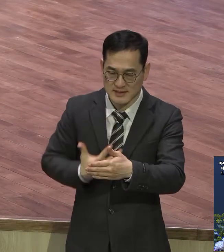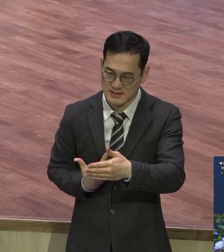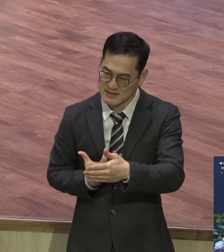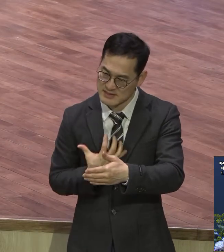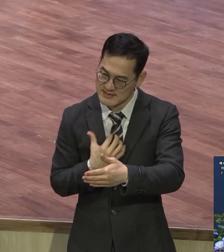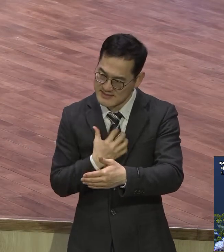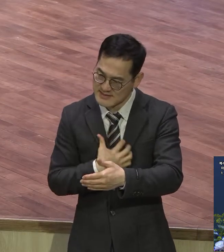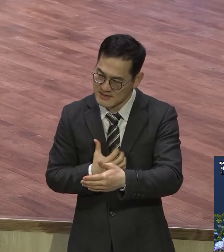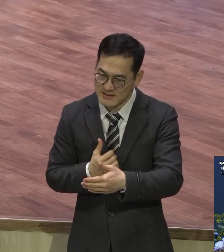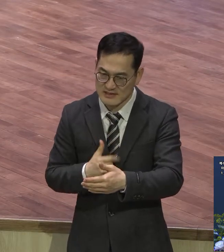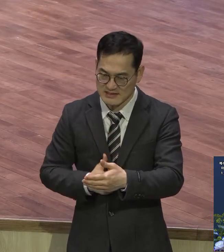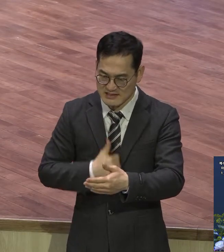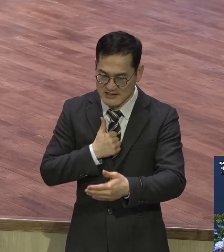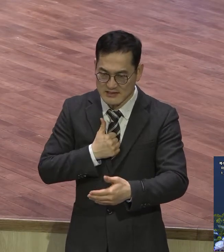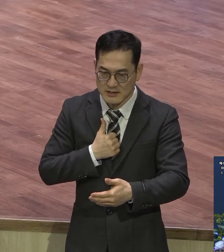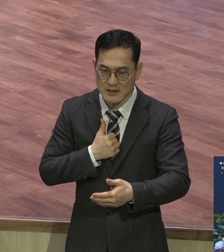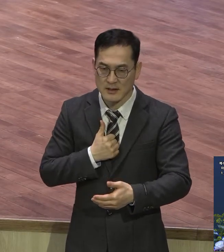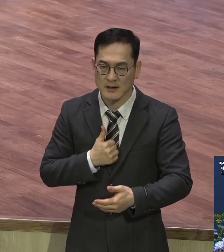예수님을 닮아가려고